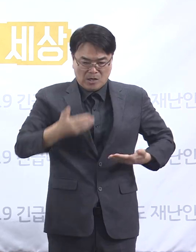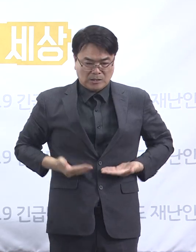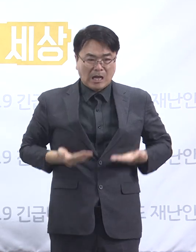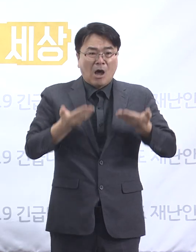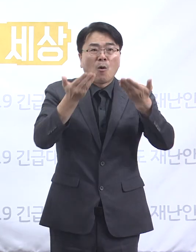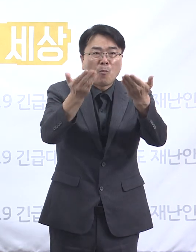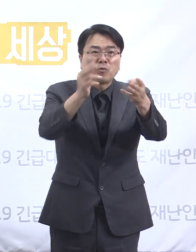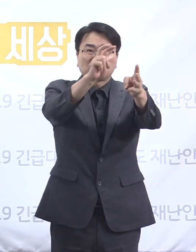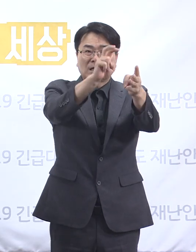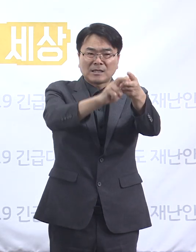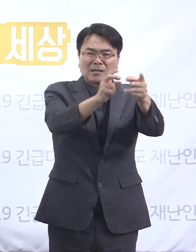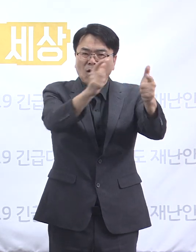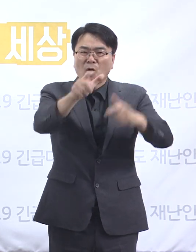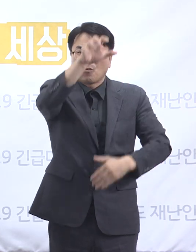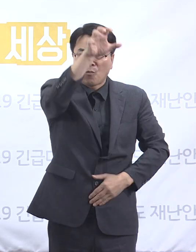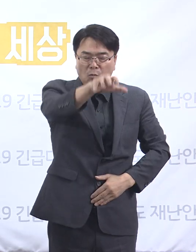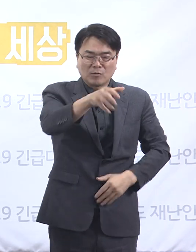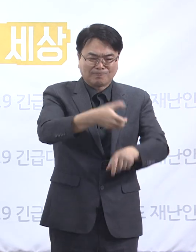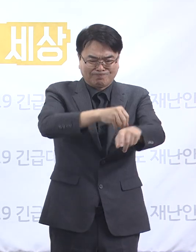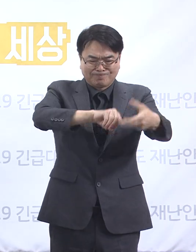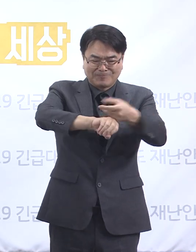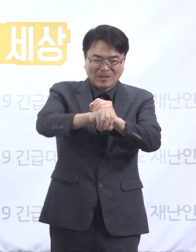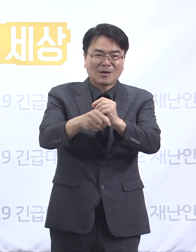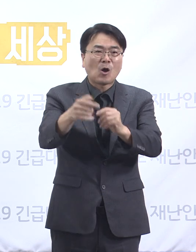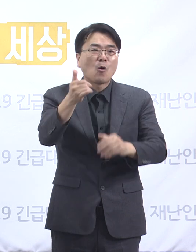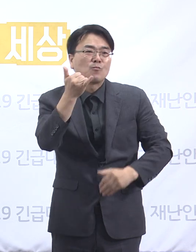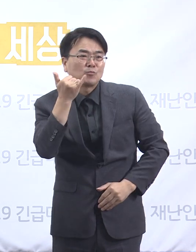자원봉사센터로 적극 문의해 주시길 바랍니다.